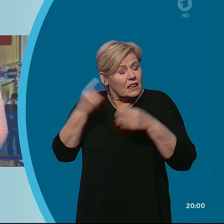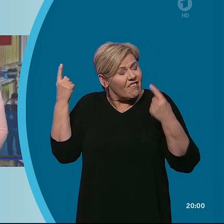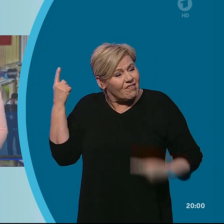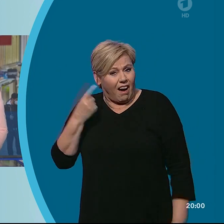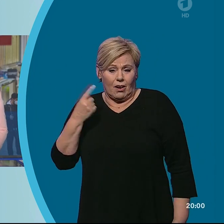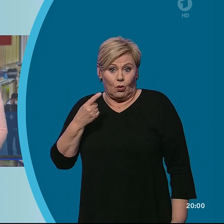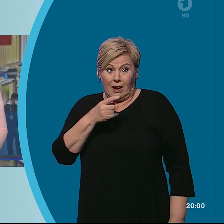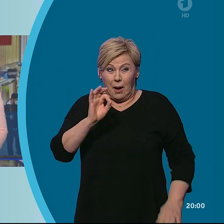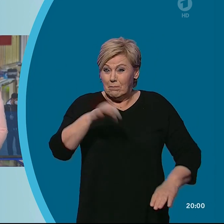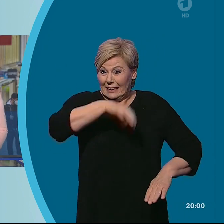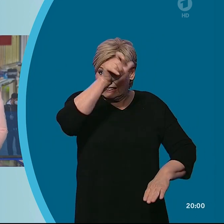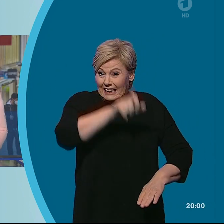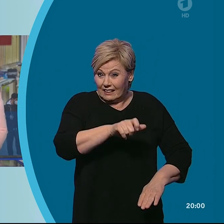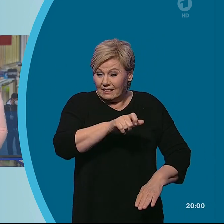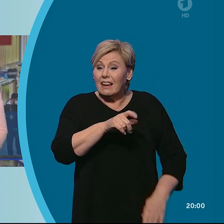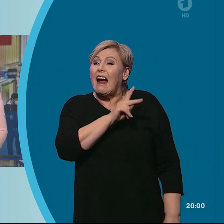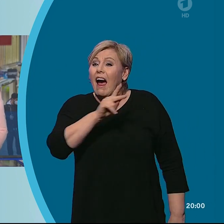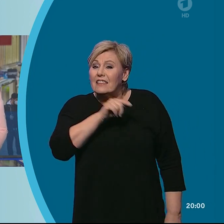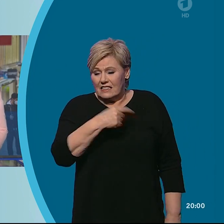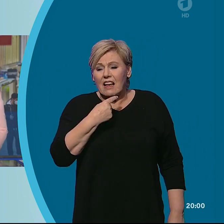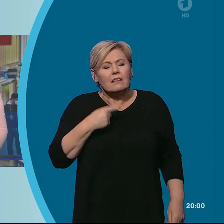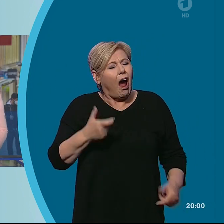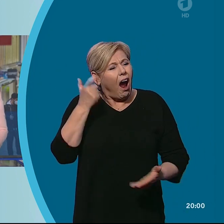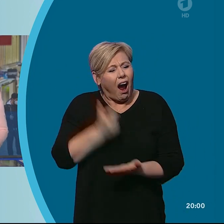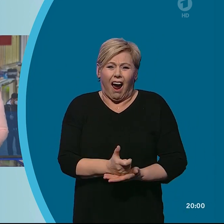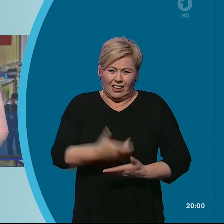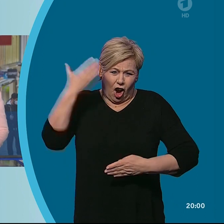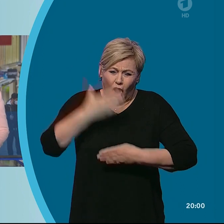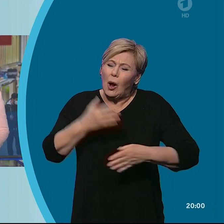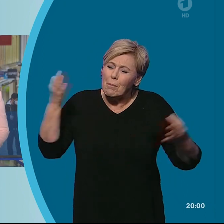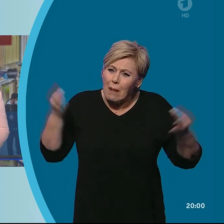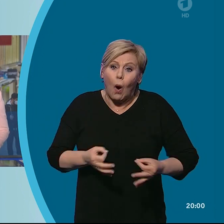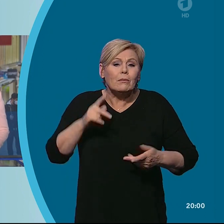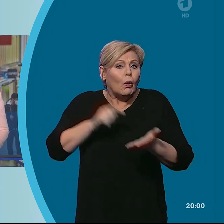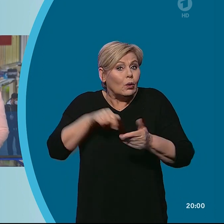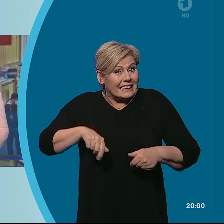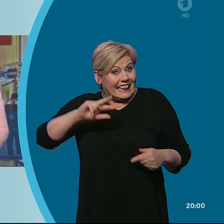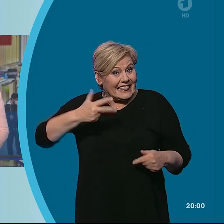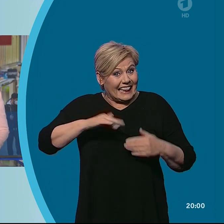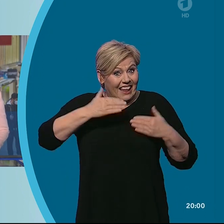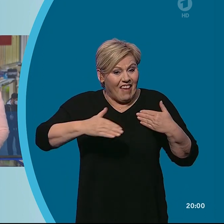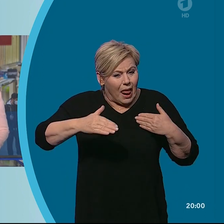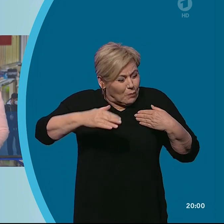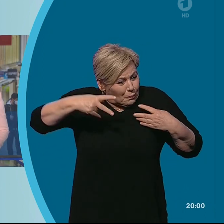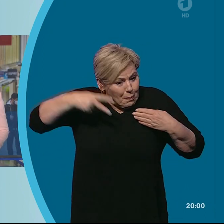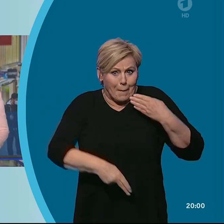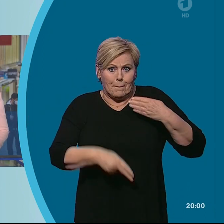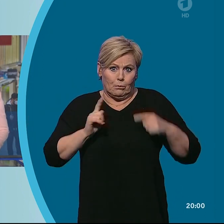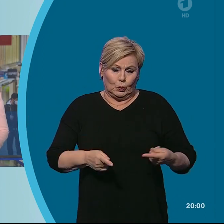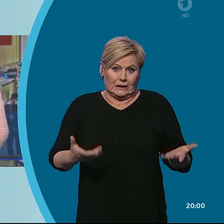Präsident Karajanidis drängt zu einem harten Lockdown, um die dritte Welle der Pandemie zu brechen. Zusätzlich zu Impfungen und